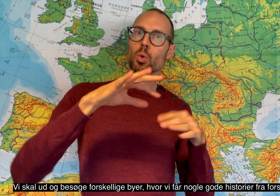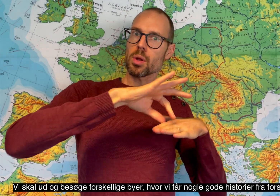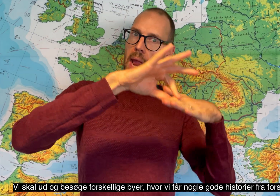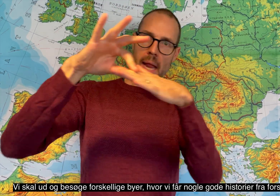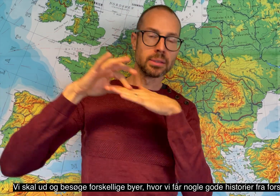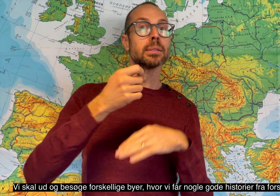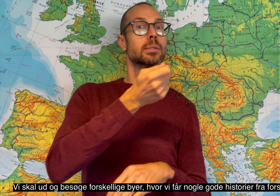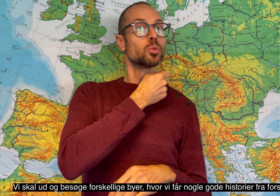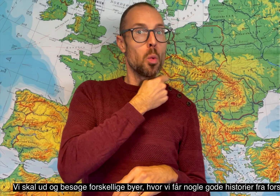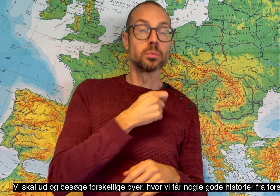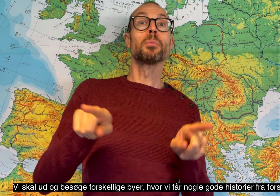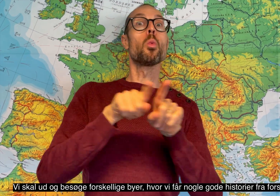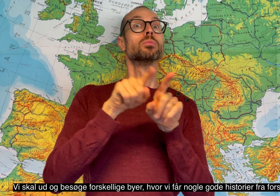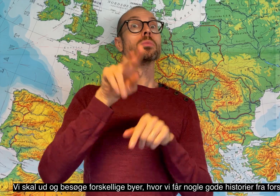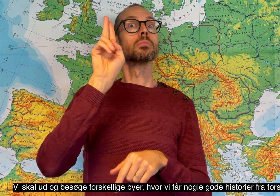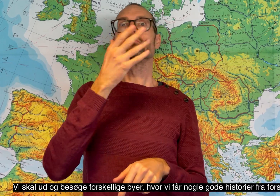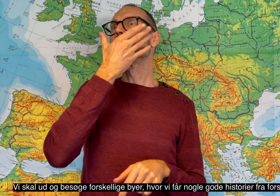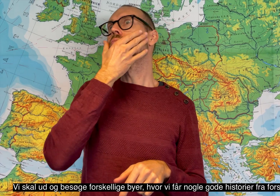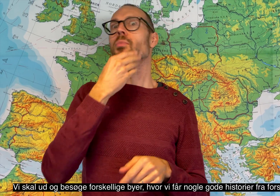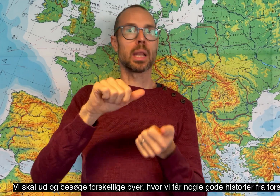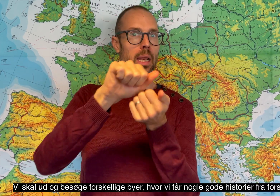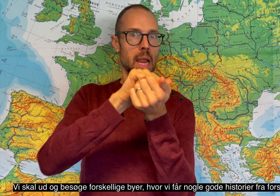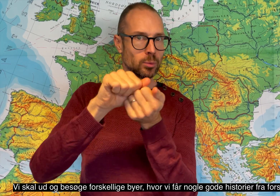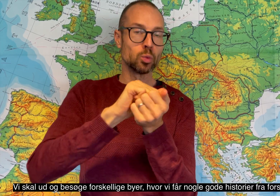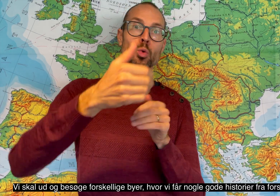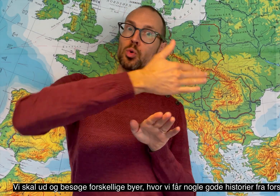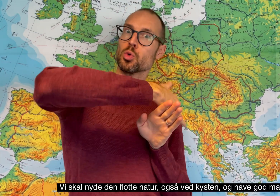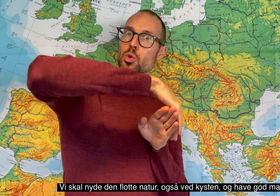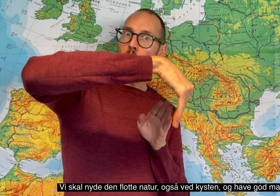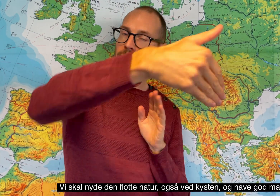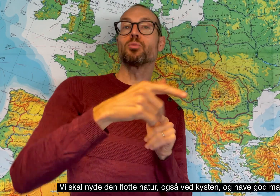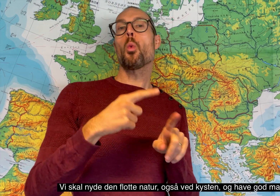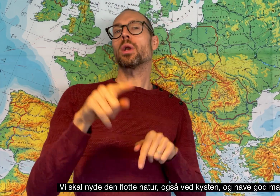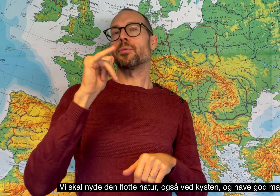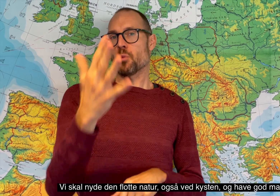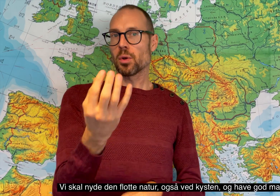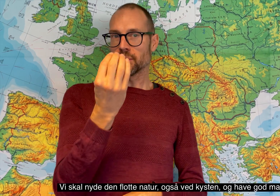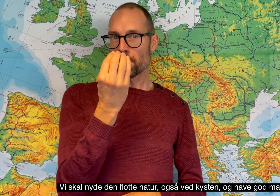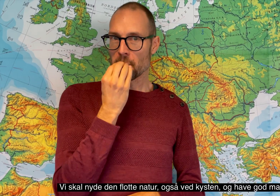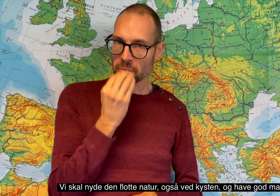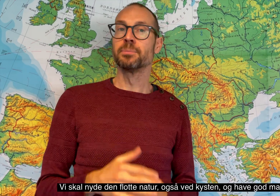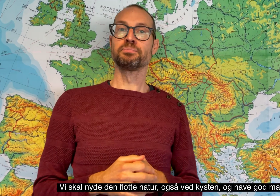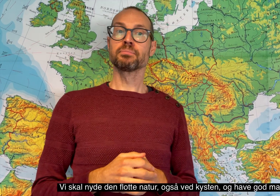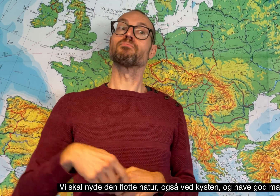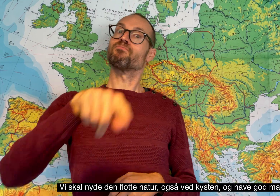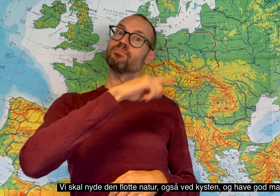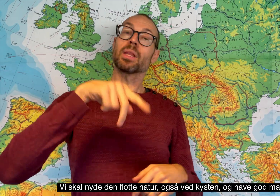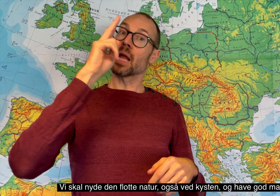byer, hvor vi får nogle gode historier fra forskellige guides. Vi skal nyde den flotte natur også ved kysten og have